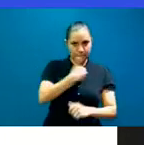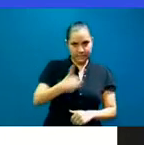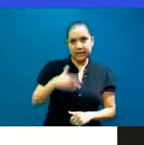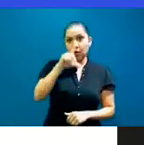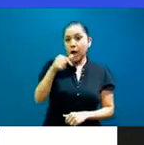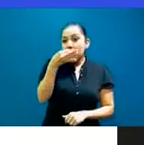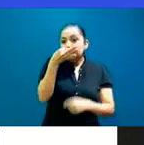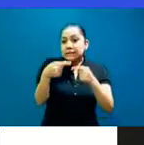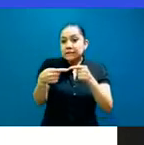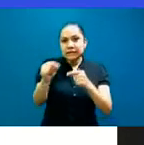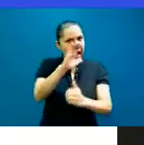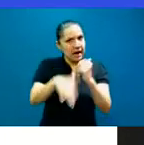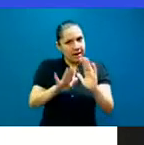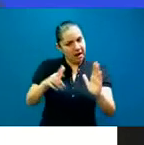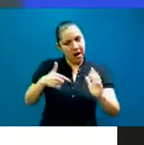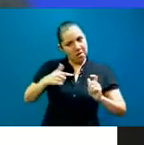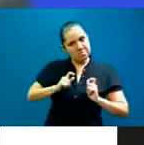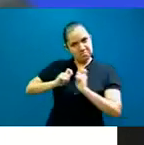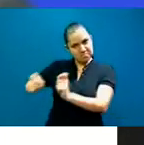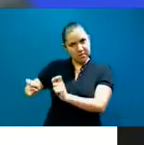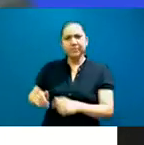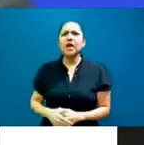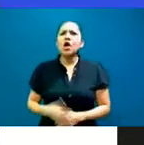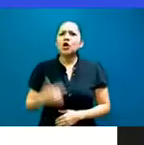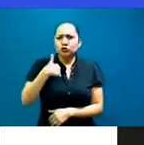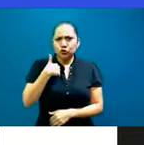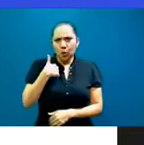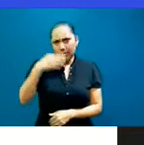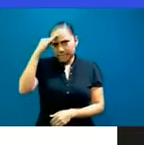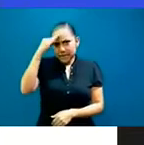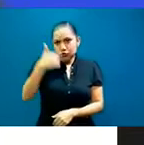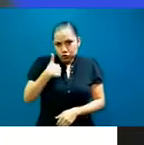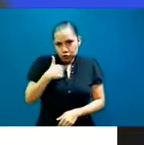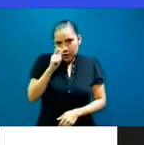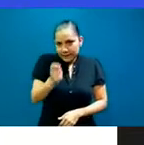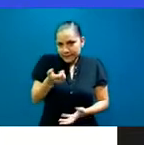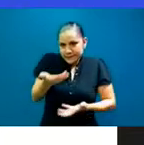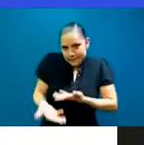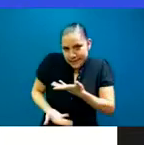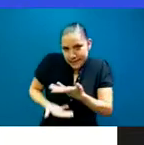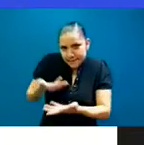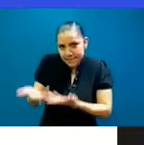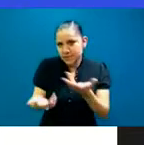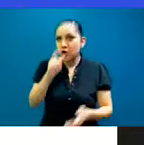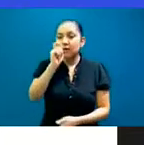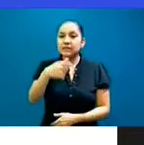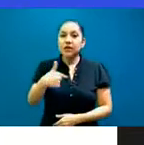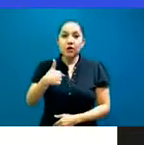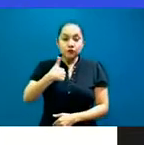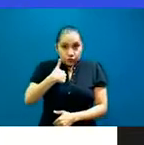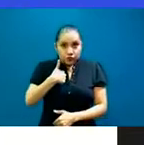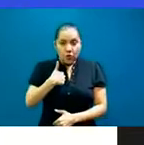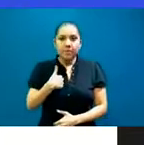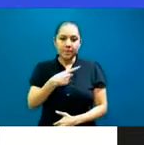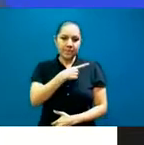Y yo pensaba que estoy dando un servicio, ¿no es cierto? Porque yo soy la que voy a estar a cargo de hacer algo para